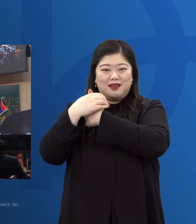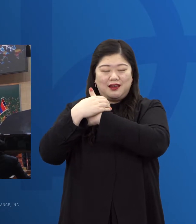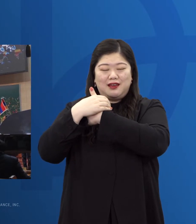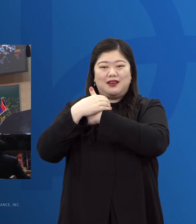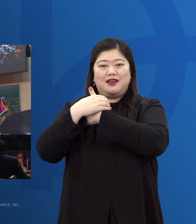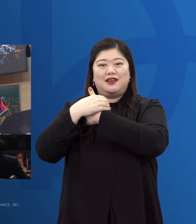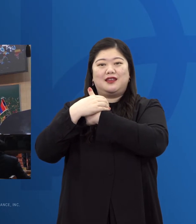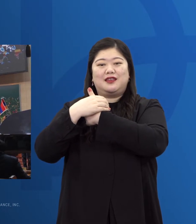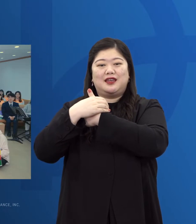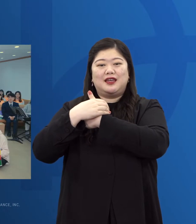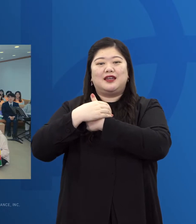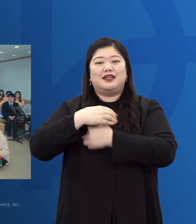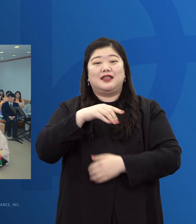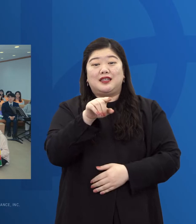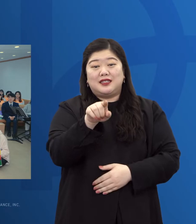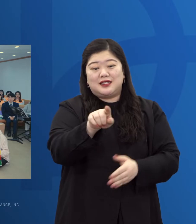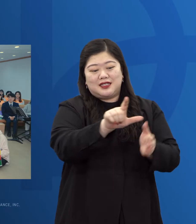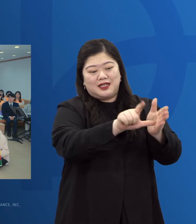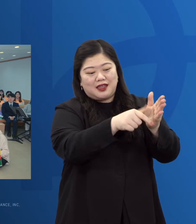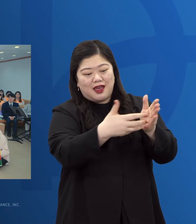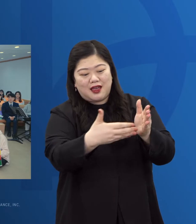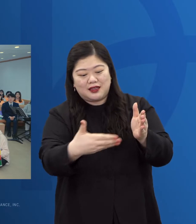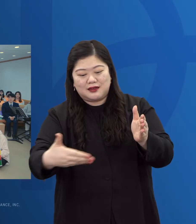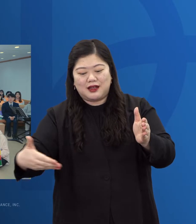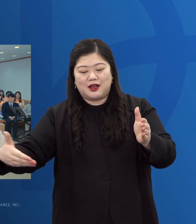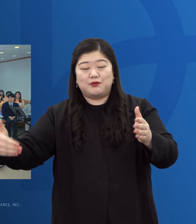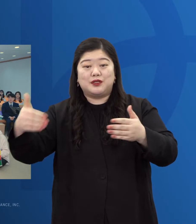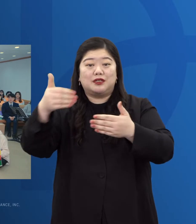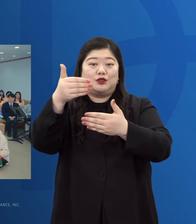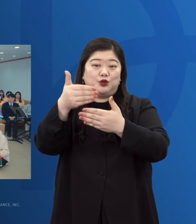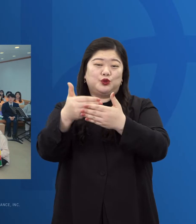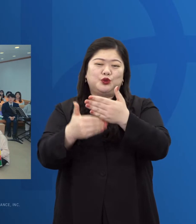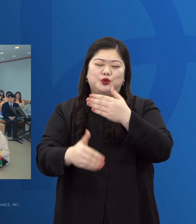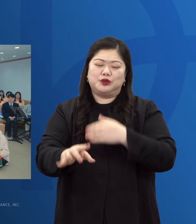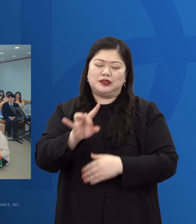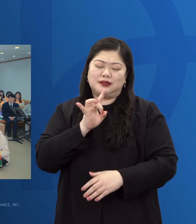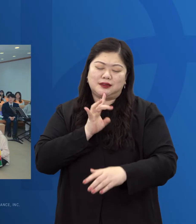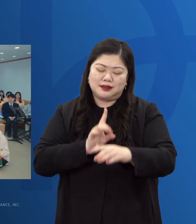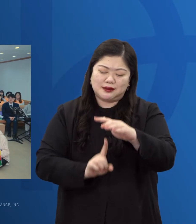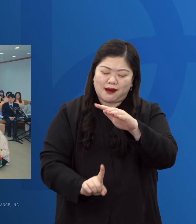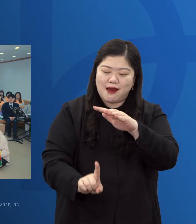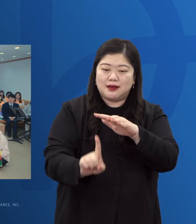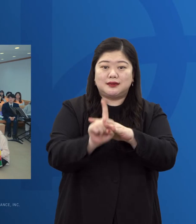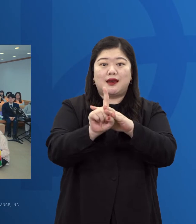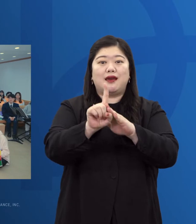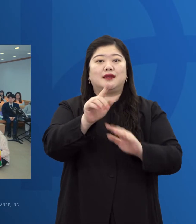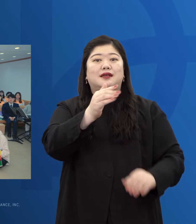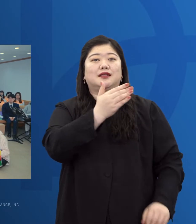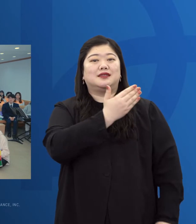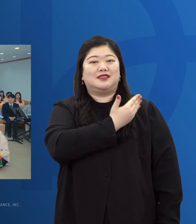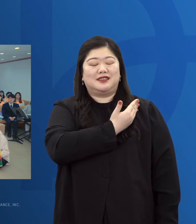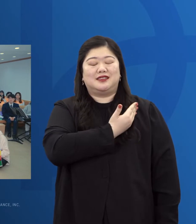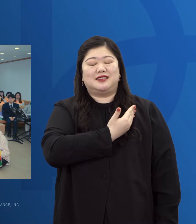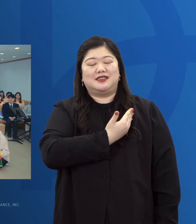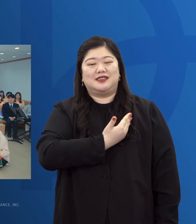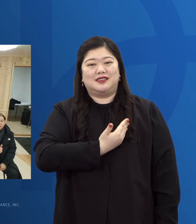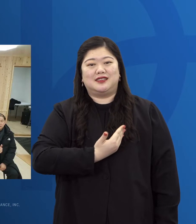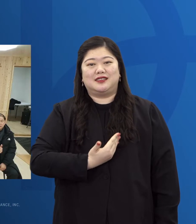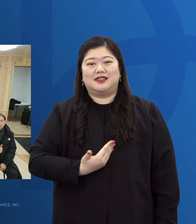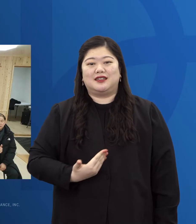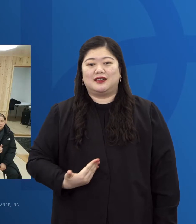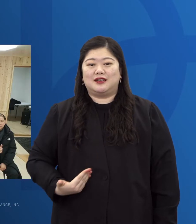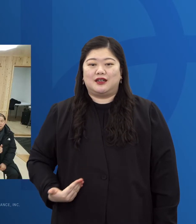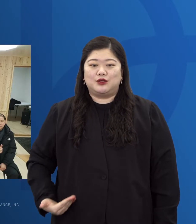이 시대 남은 유일한 제자들